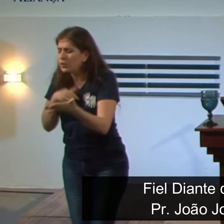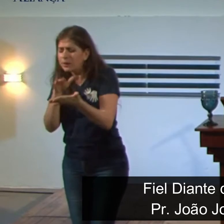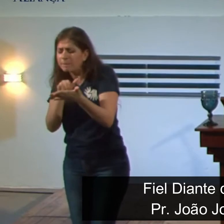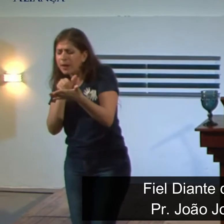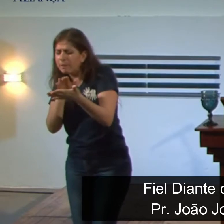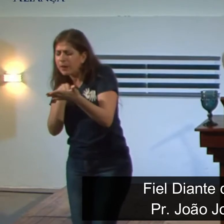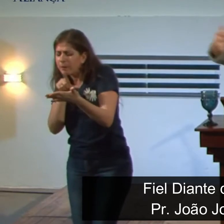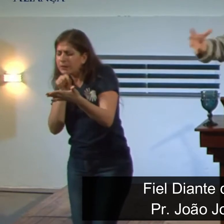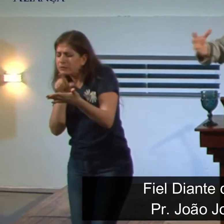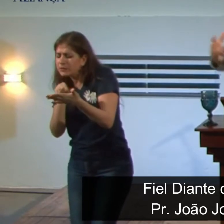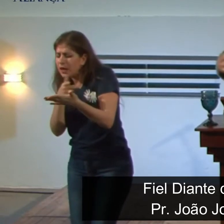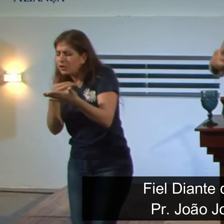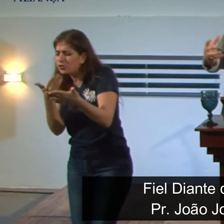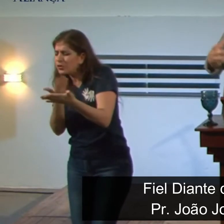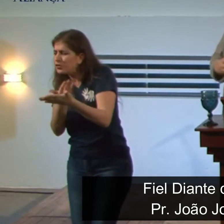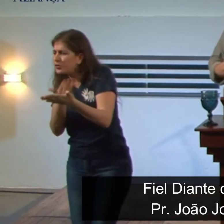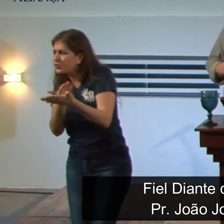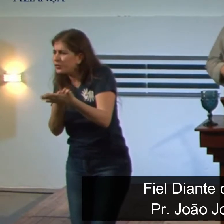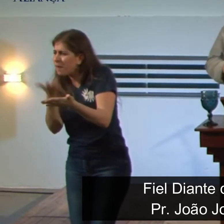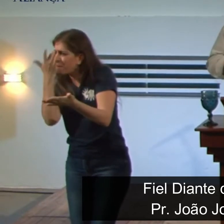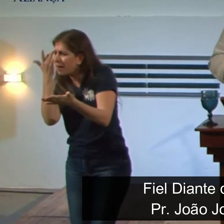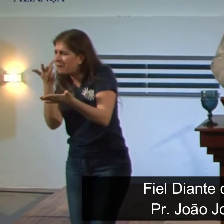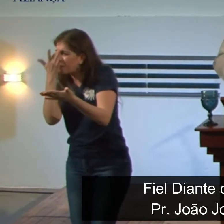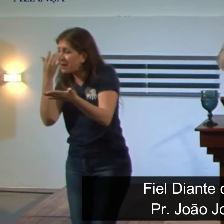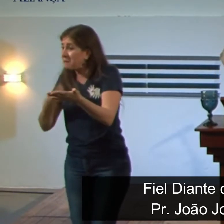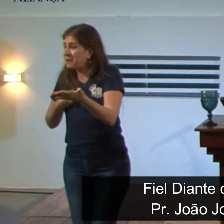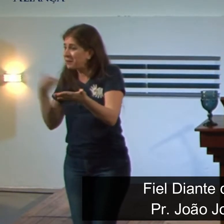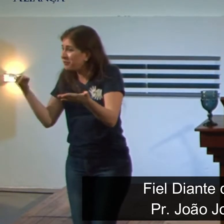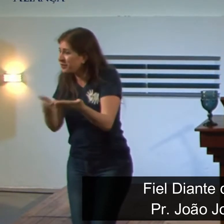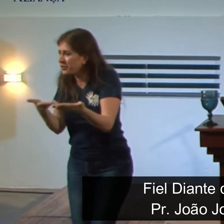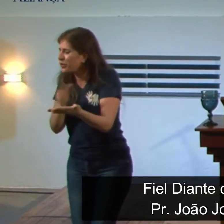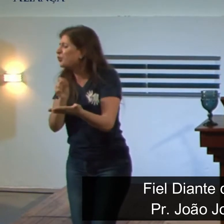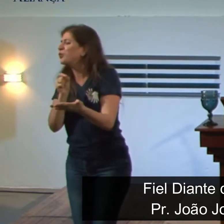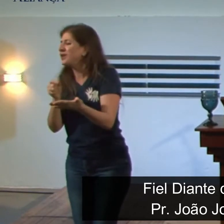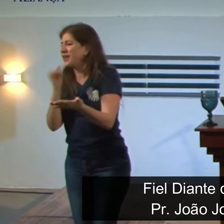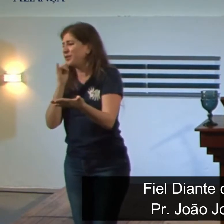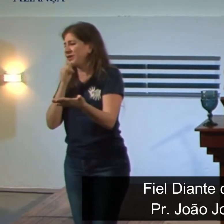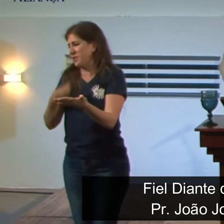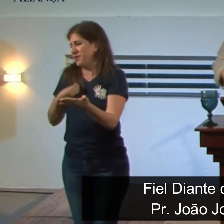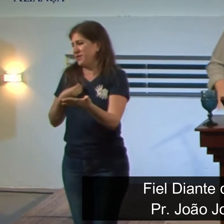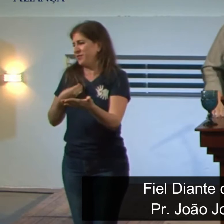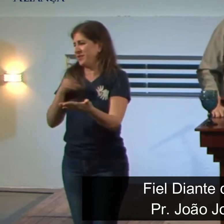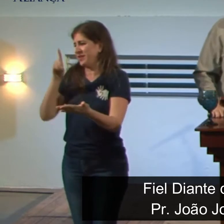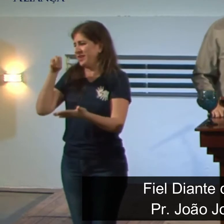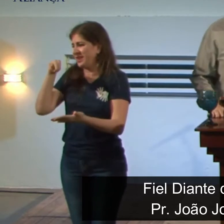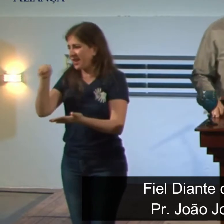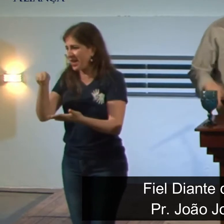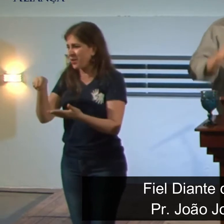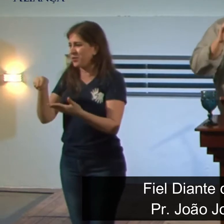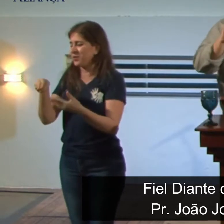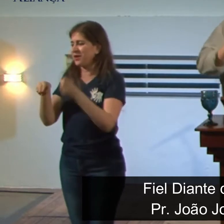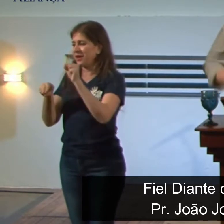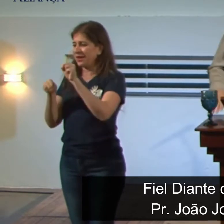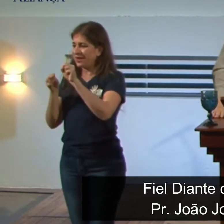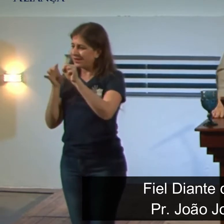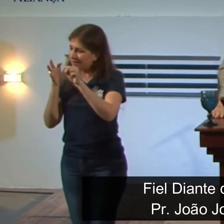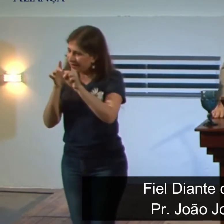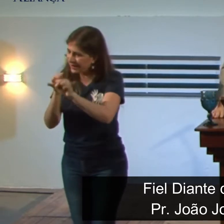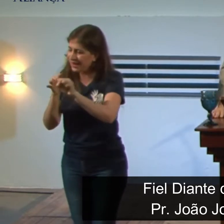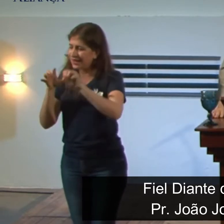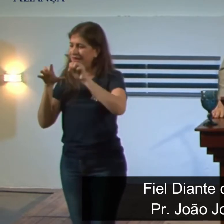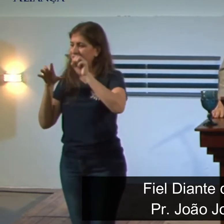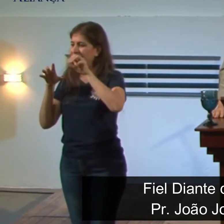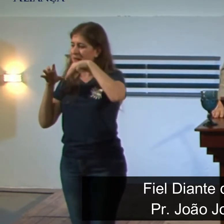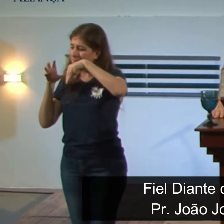texto? Quais lições que eu posso tirar do exemplo de Daniel e dos seus amigos? Primeiro,